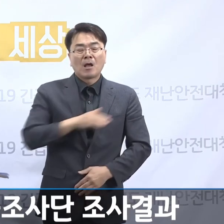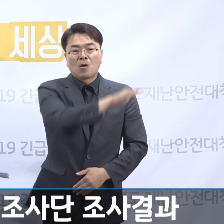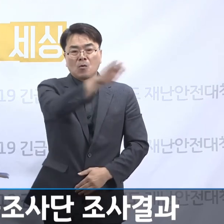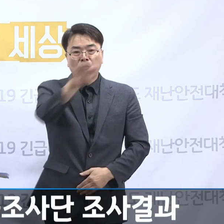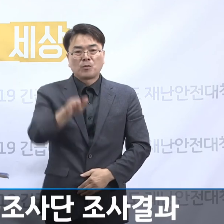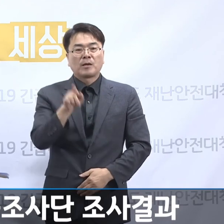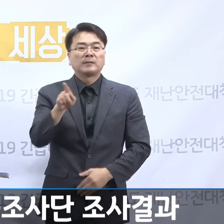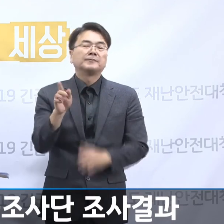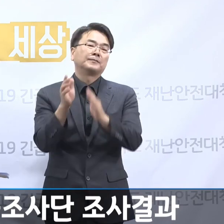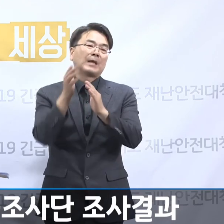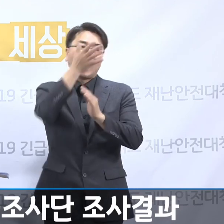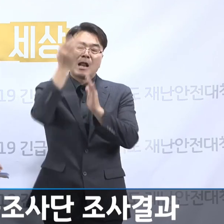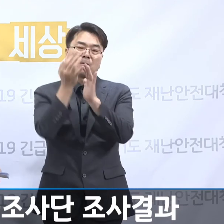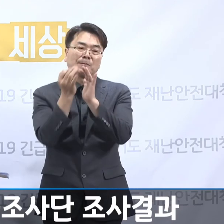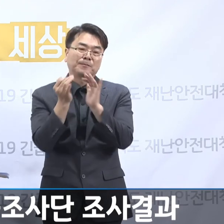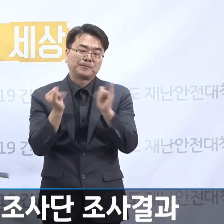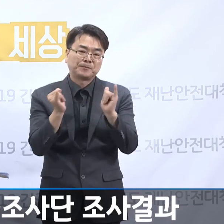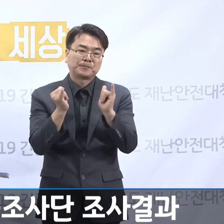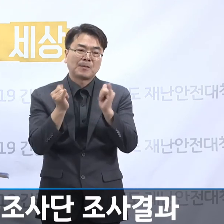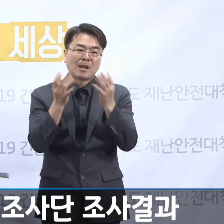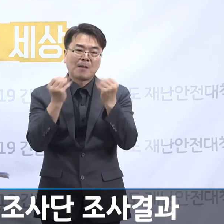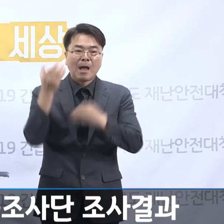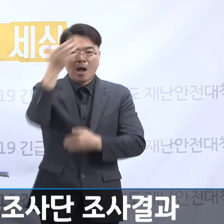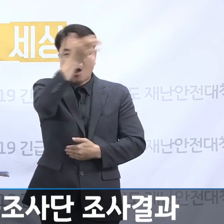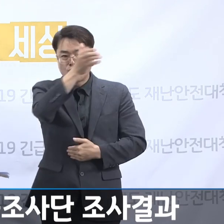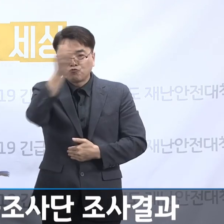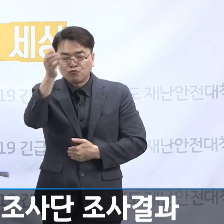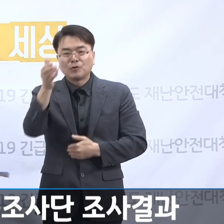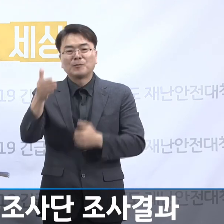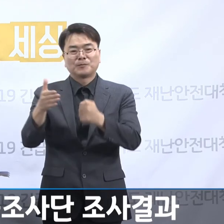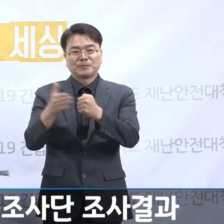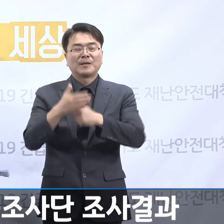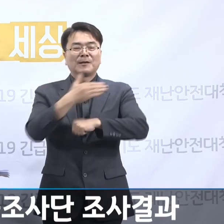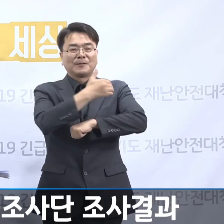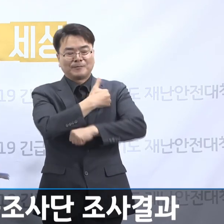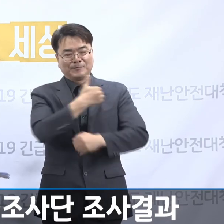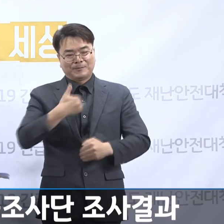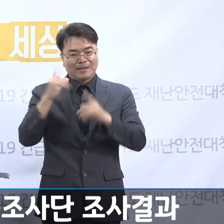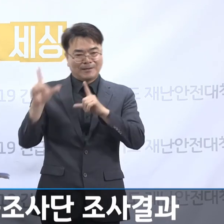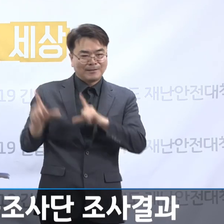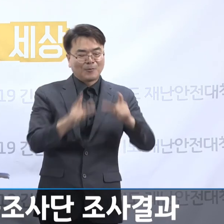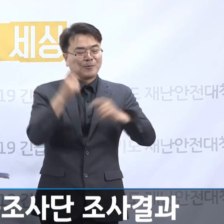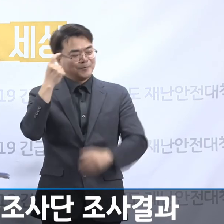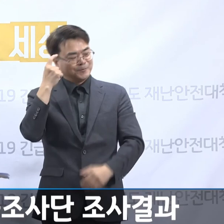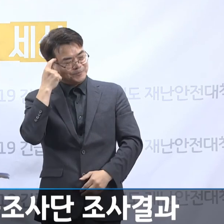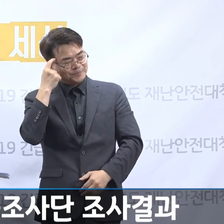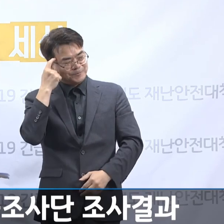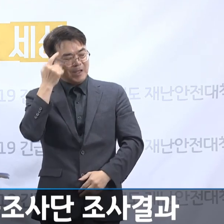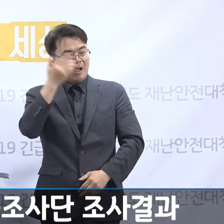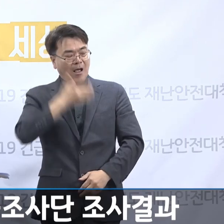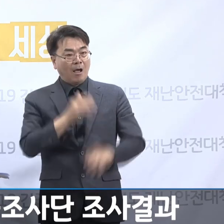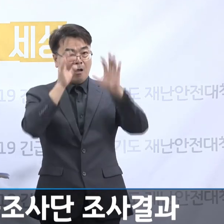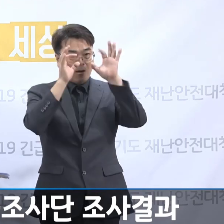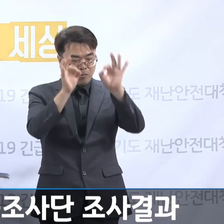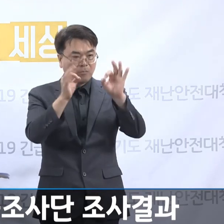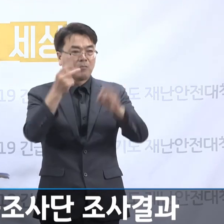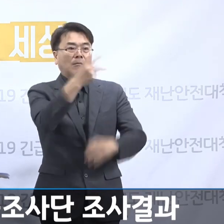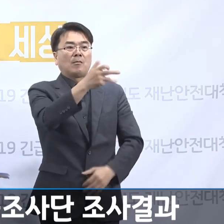우리가 이분들이 많은 후원금 속에서 굉장히 편안한 생활을 하실 거로 이렇게 생각을 하지만 2018년